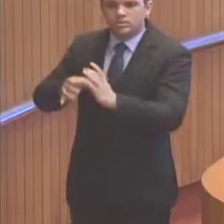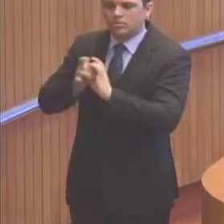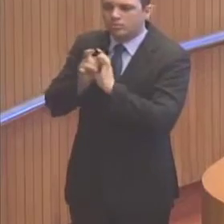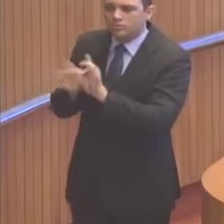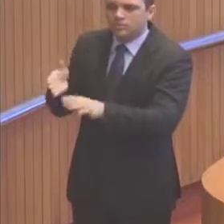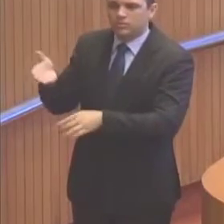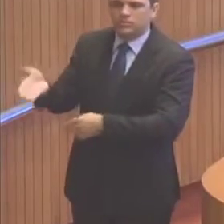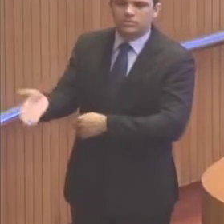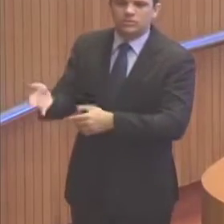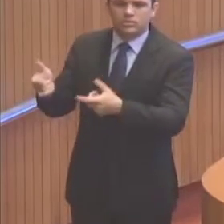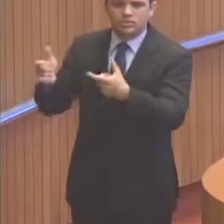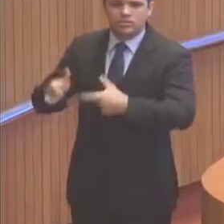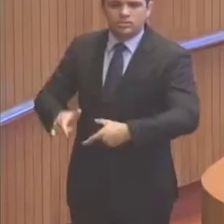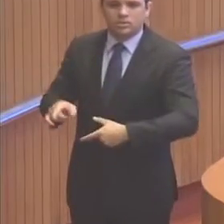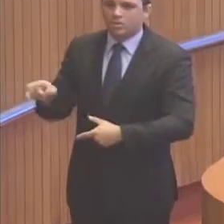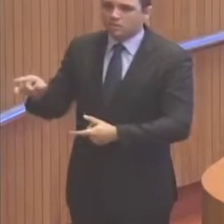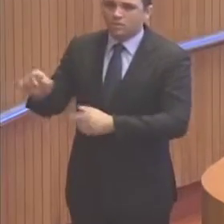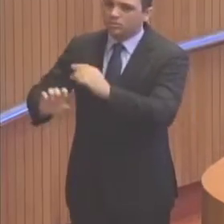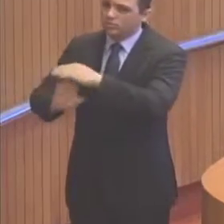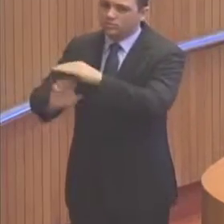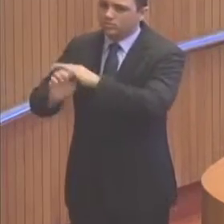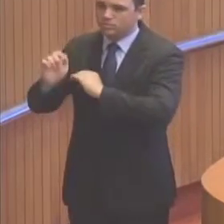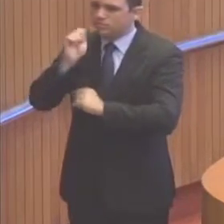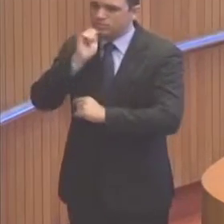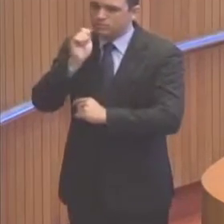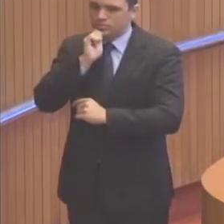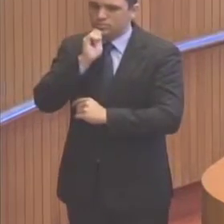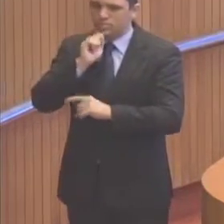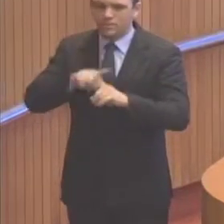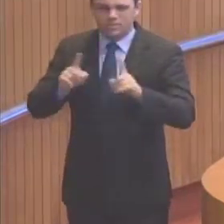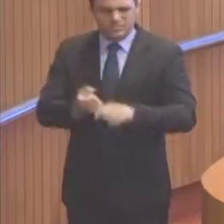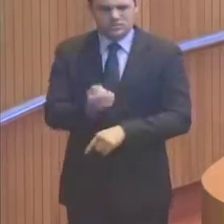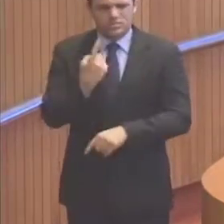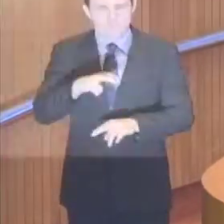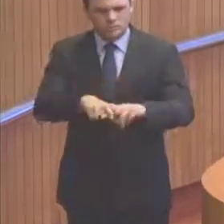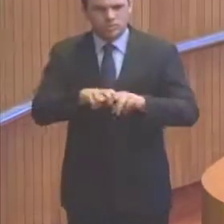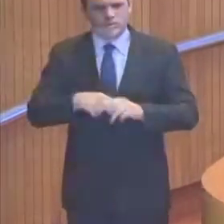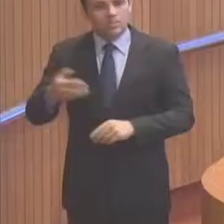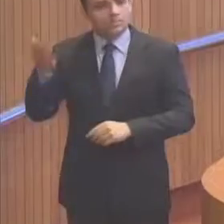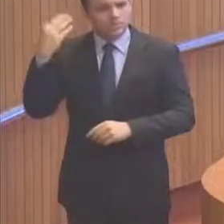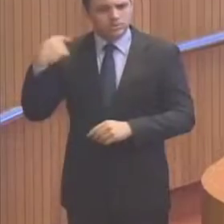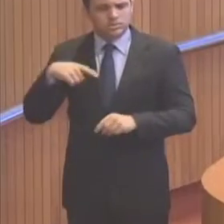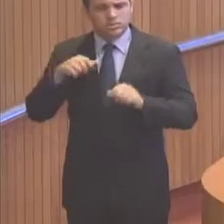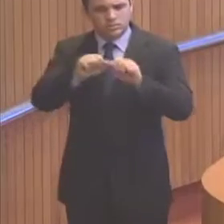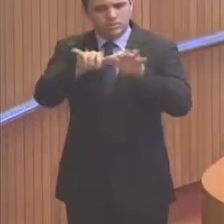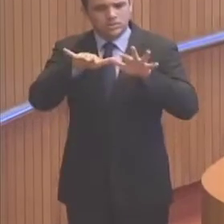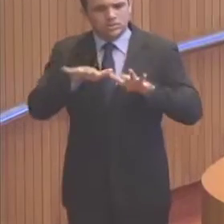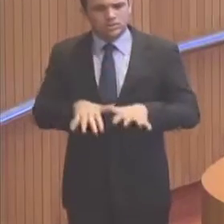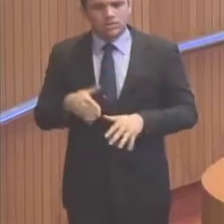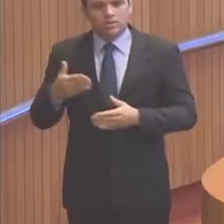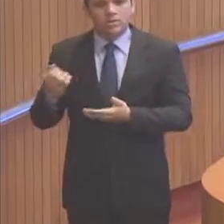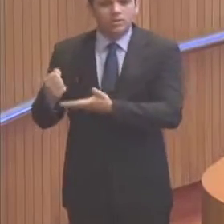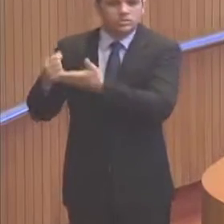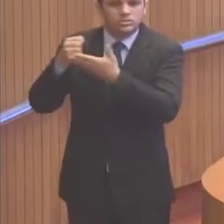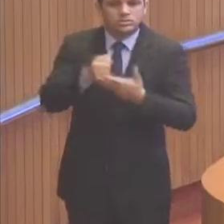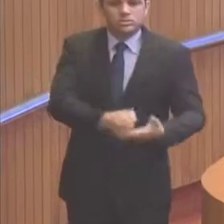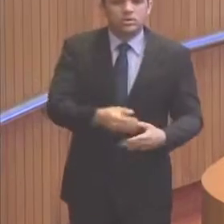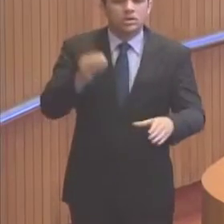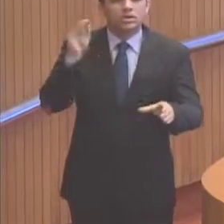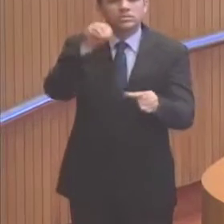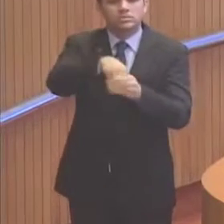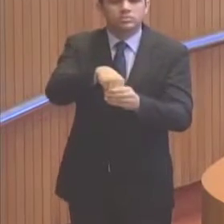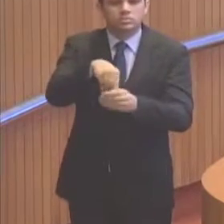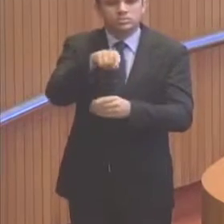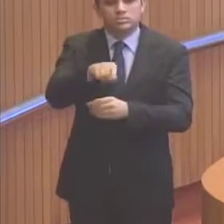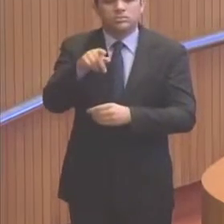mas de maneira muito estranha, levou a audiência pública para dentro do comando da polícia,